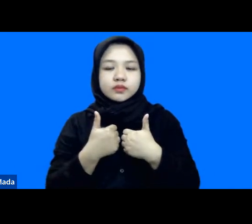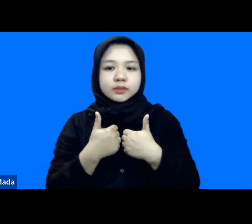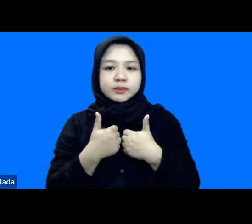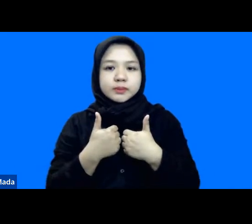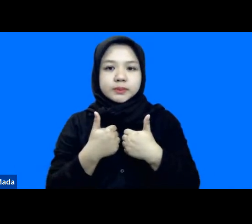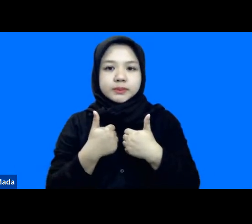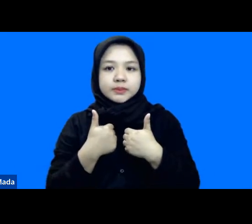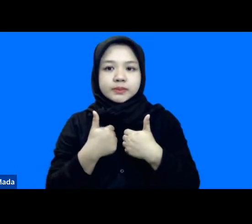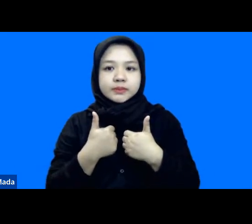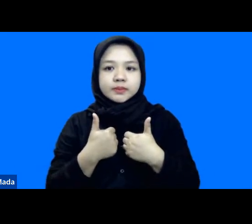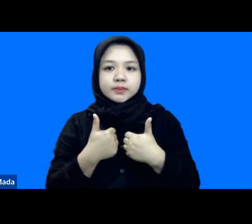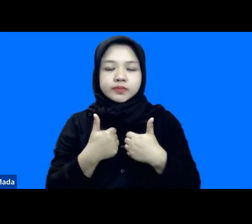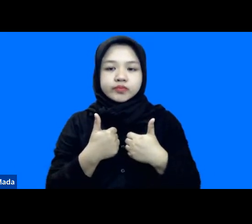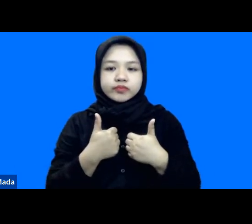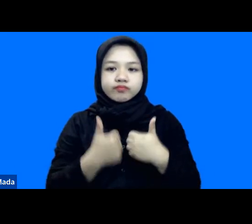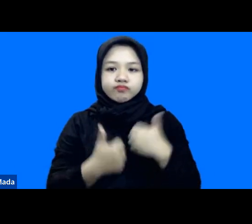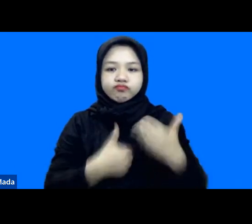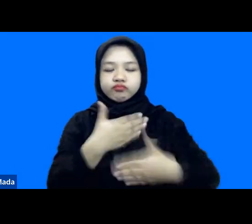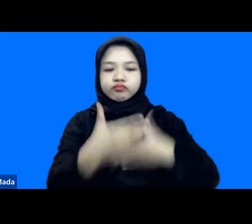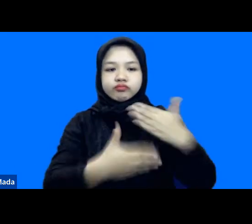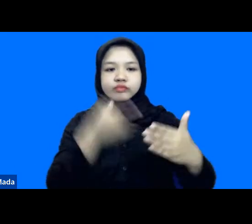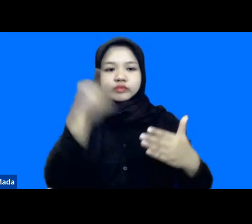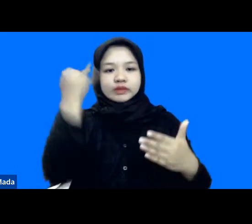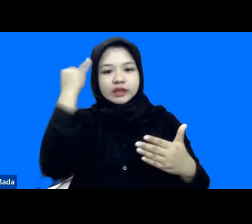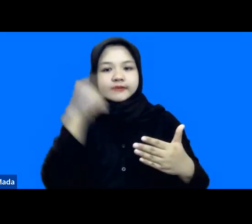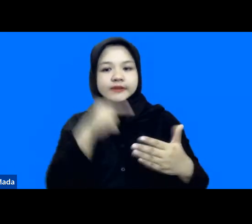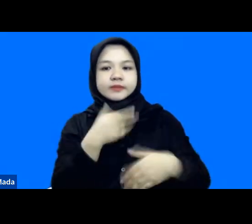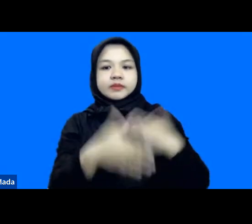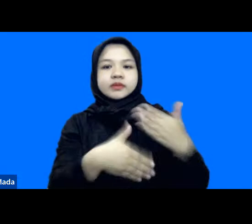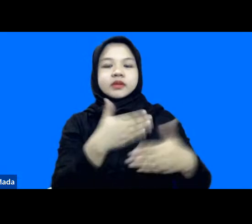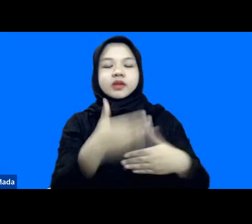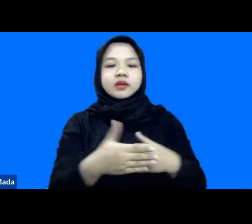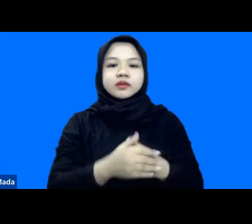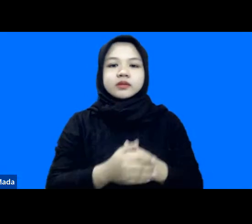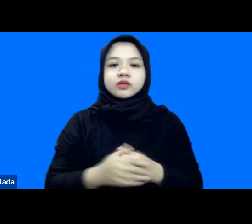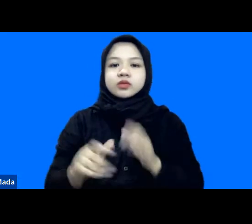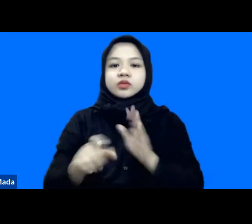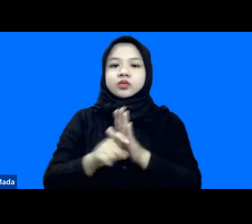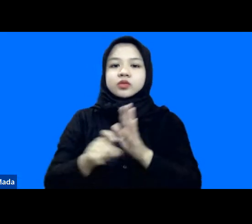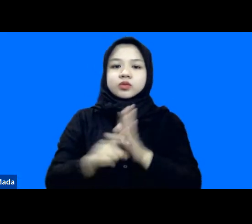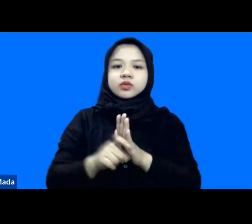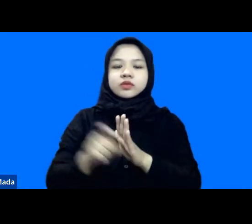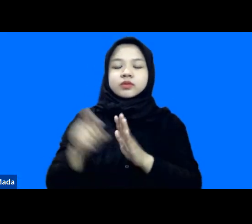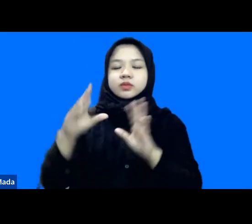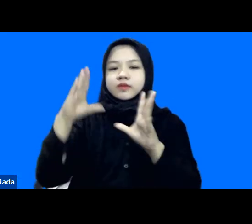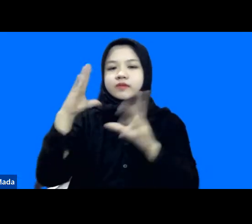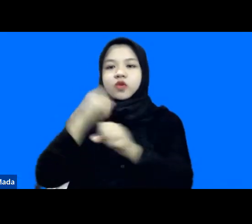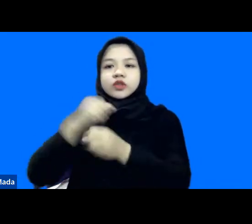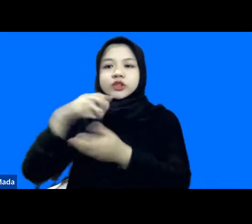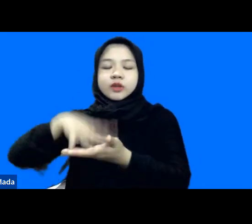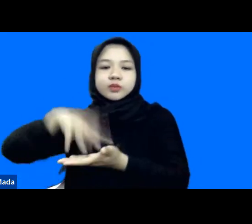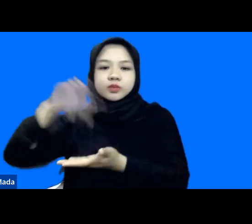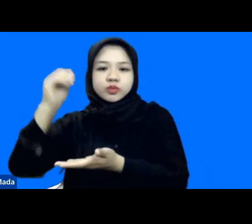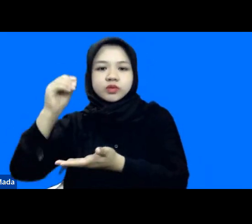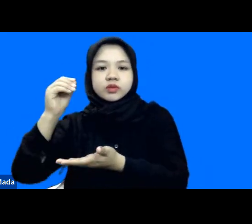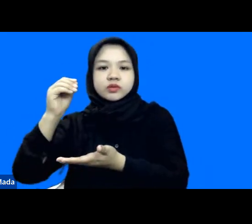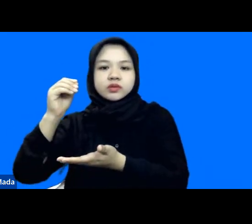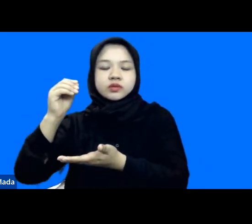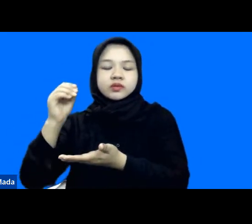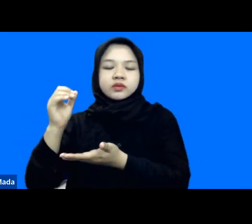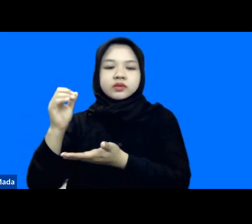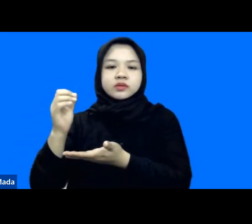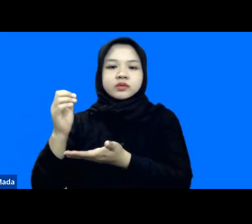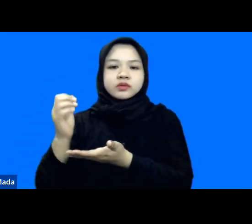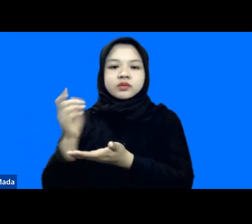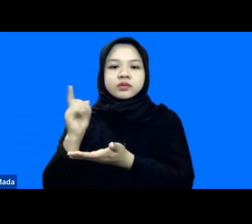menjalankan inisiatif ini jadi memang misinya mendesentralisasi apa ya ya